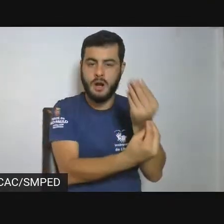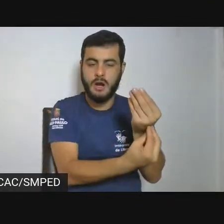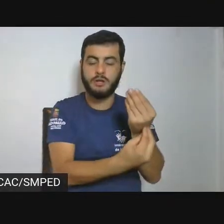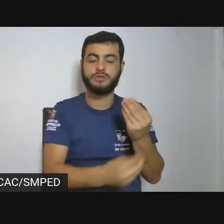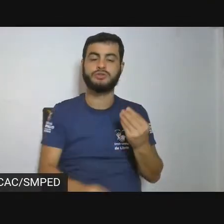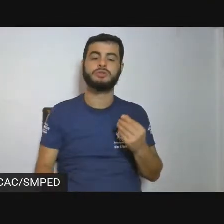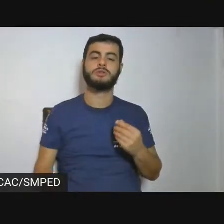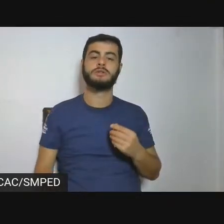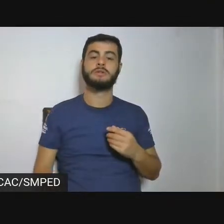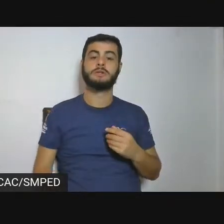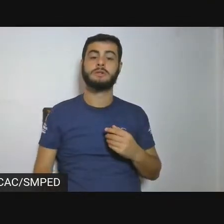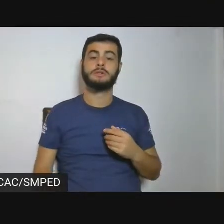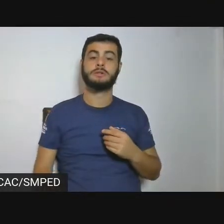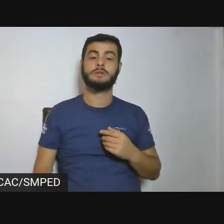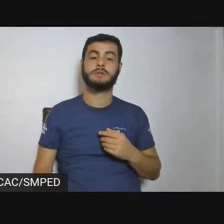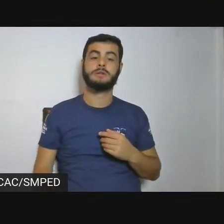livro